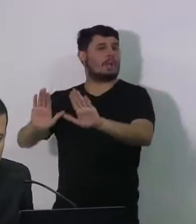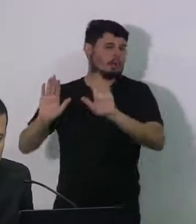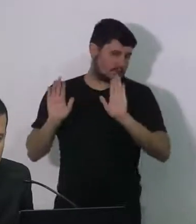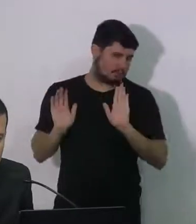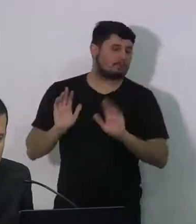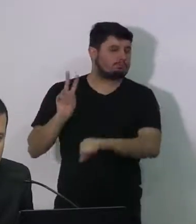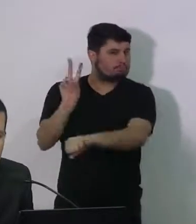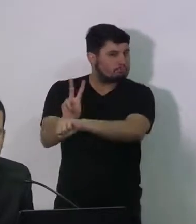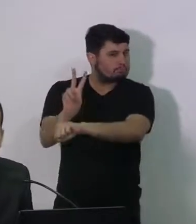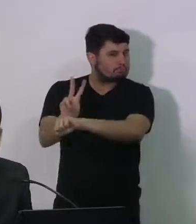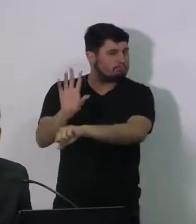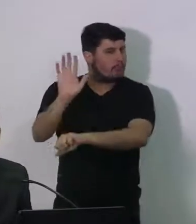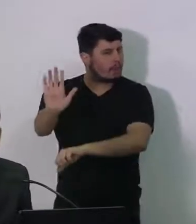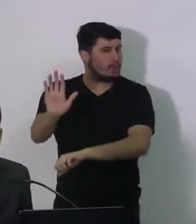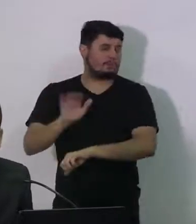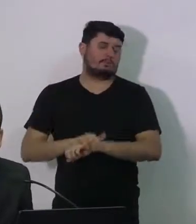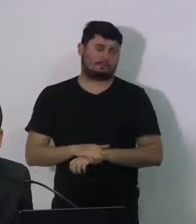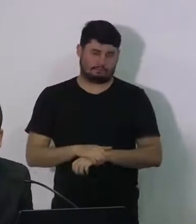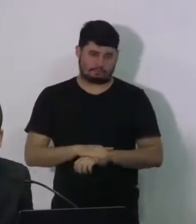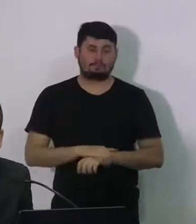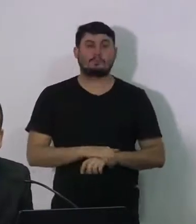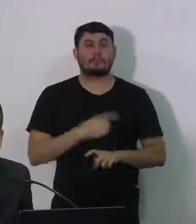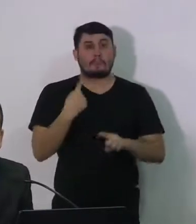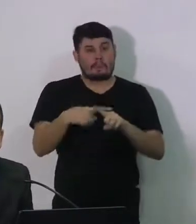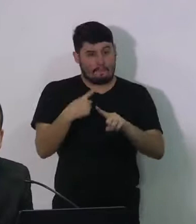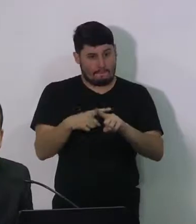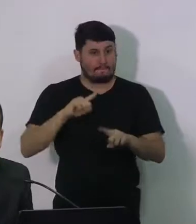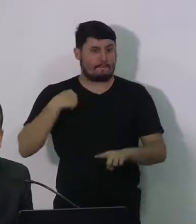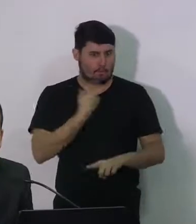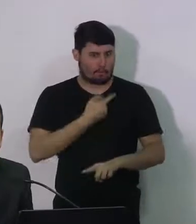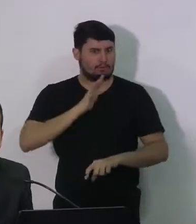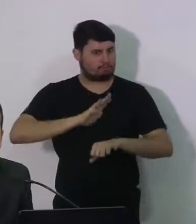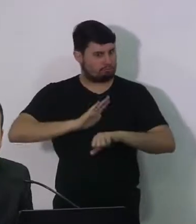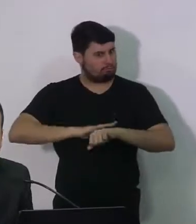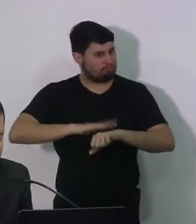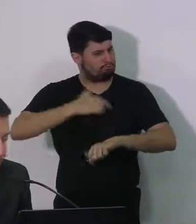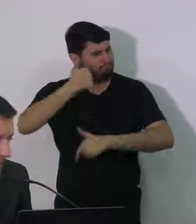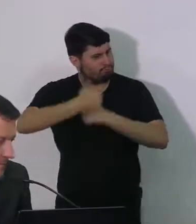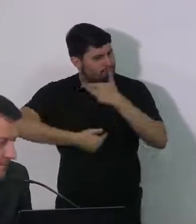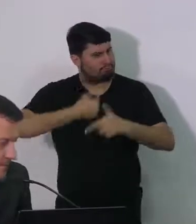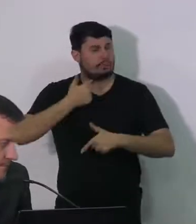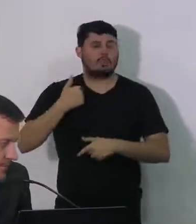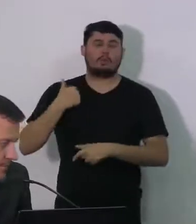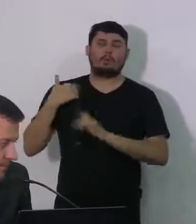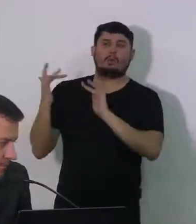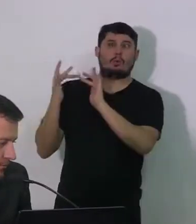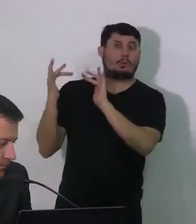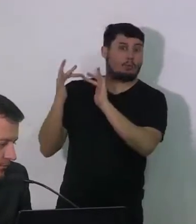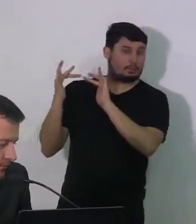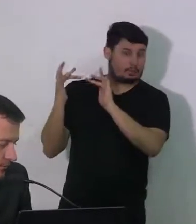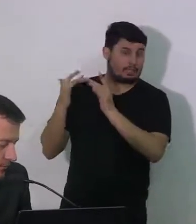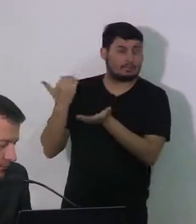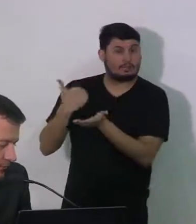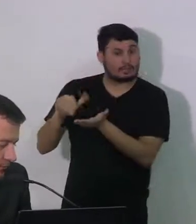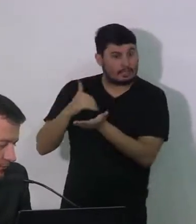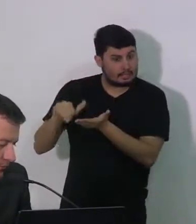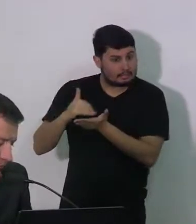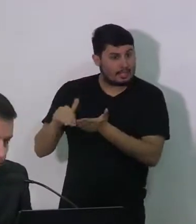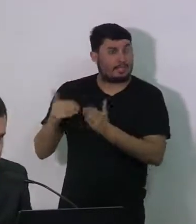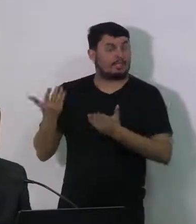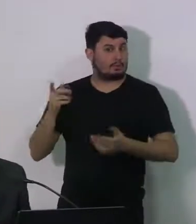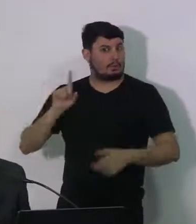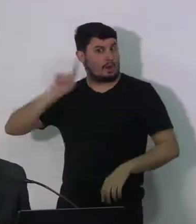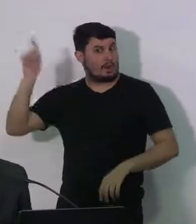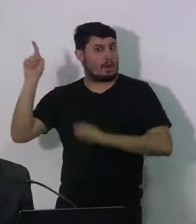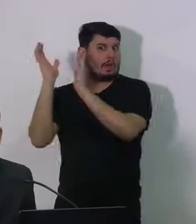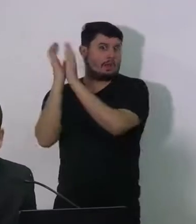cidade e da nossa sociedade. A gente tem feito, falei há pouco, com o secretário da Casa Civil do Governo do Estado de Pernambuco, para que a gente